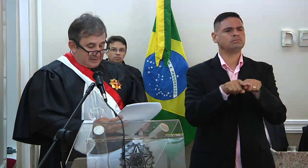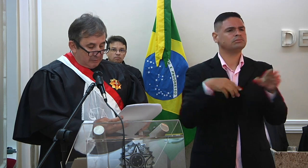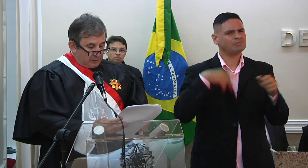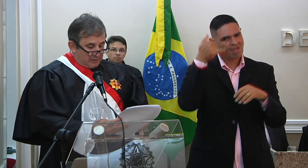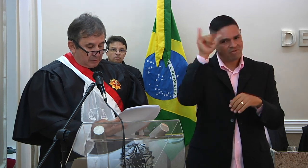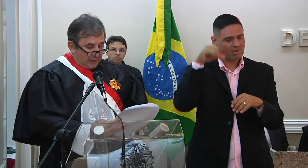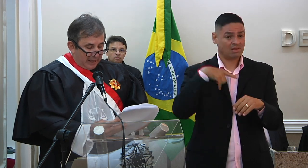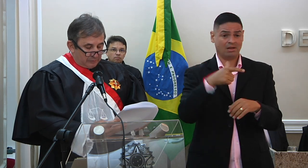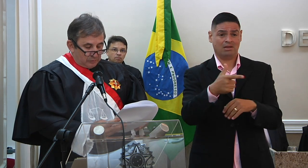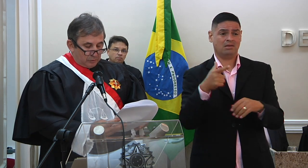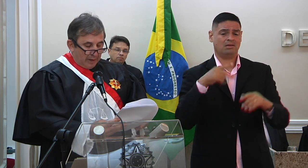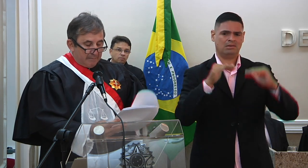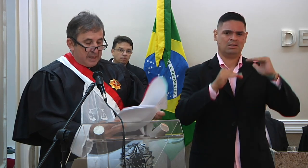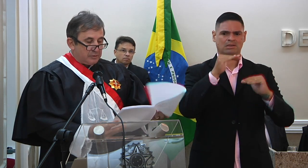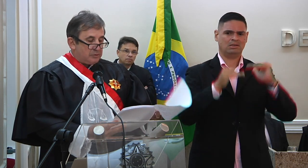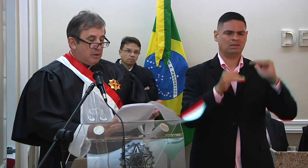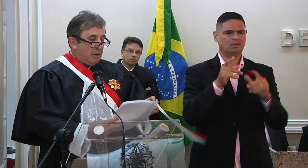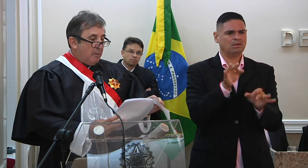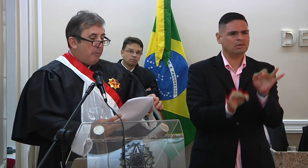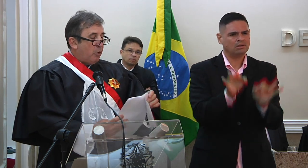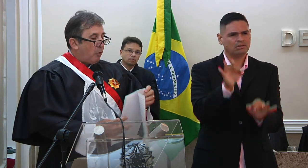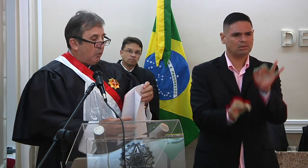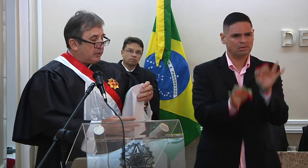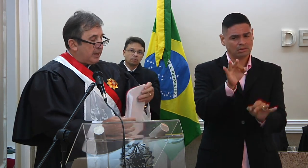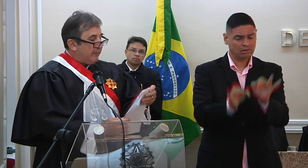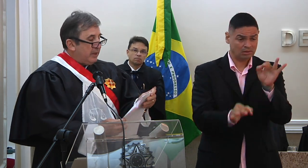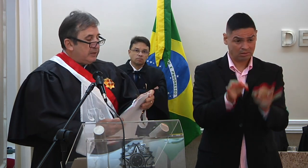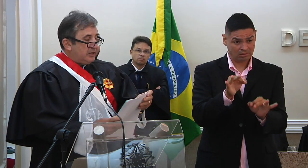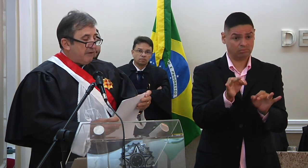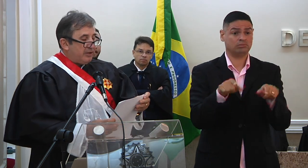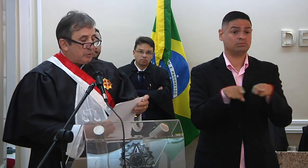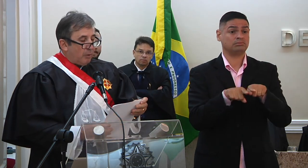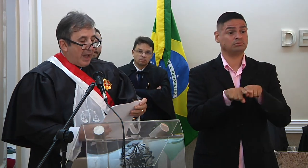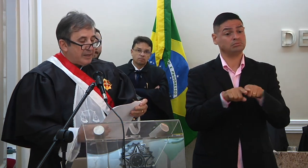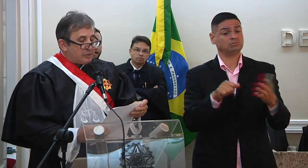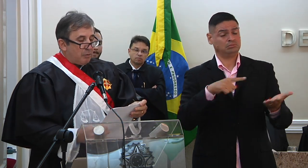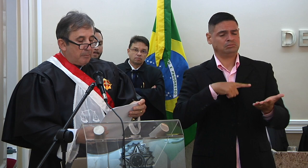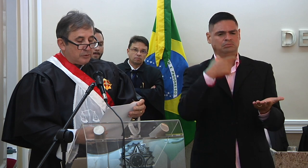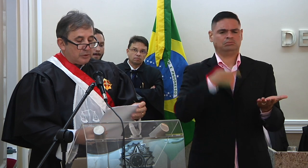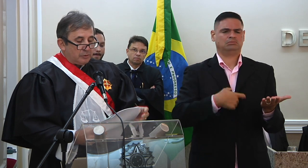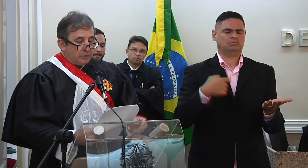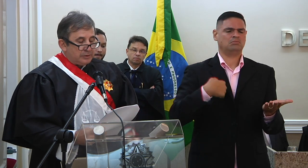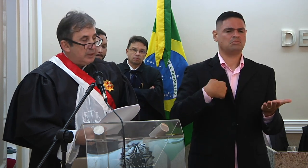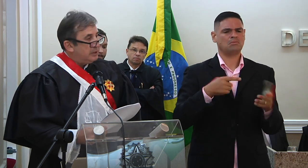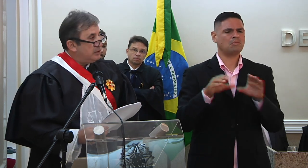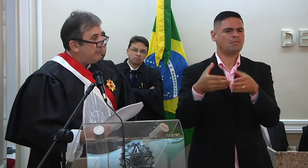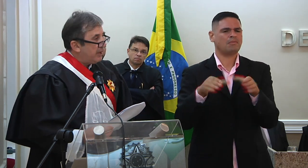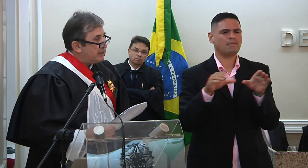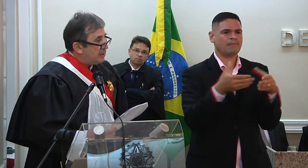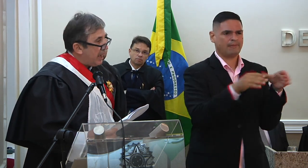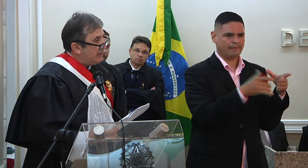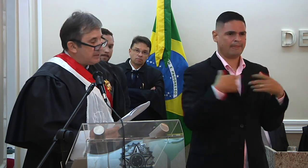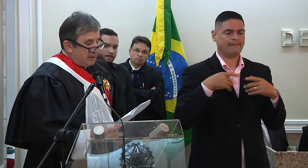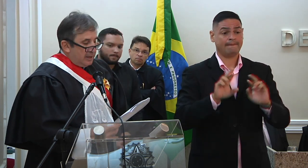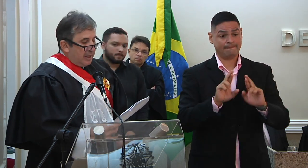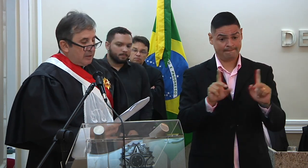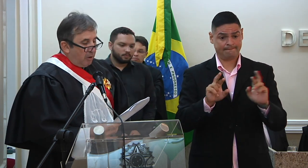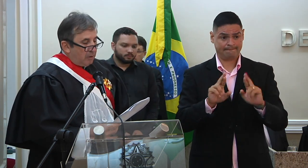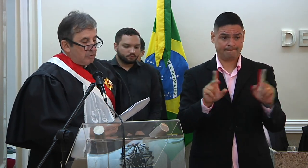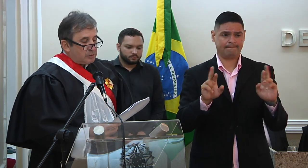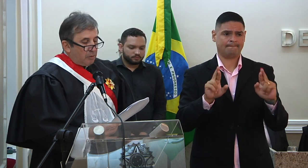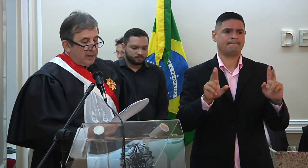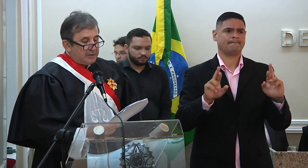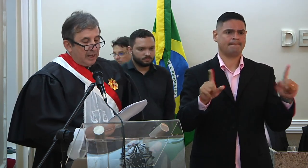variação dos resultados dos julgamentos por conta de eventuais composições diferenciadas